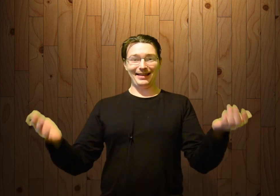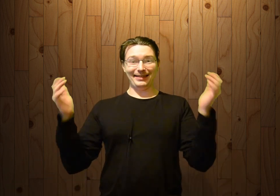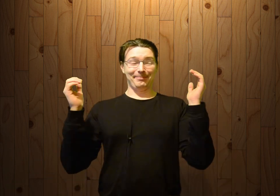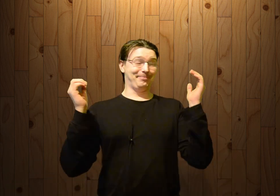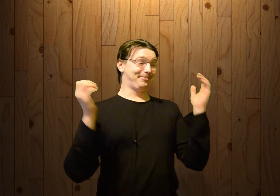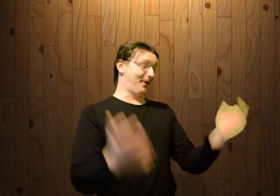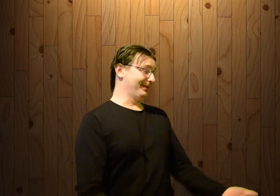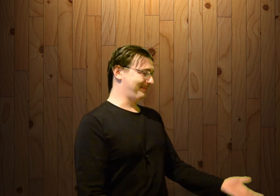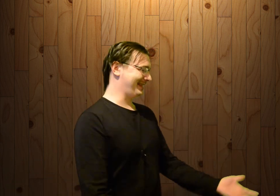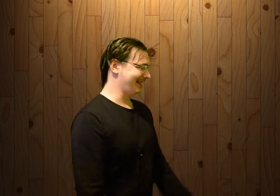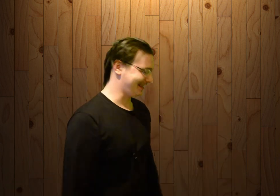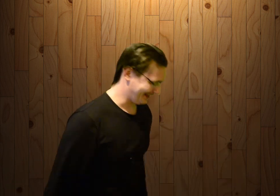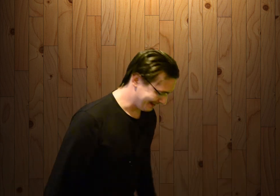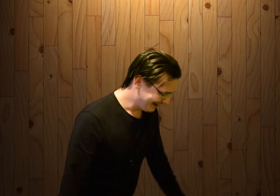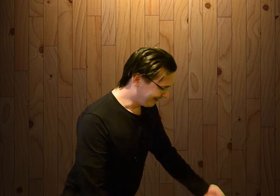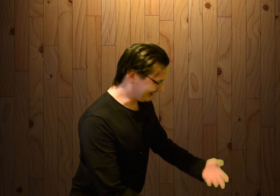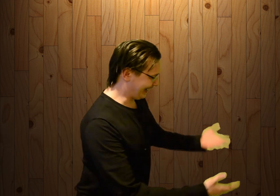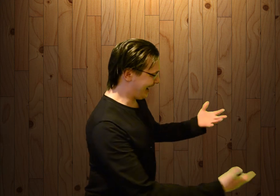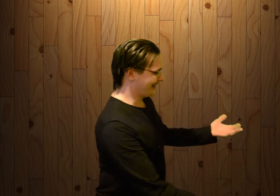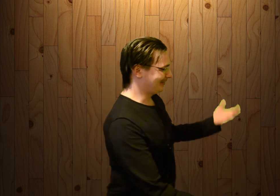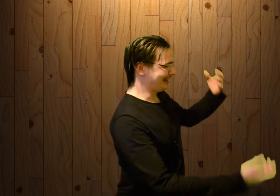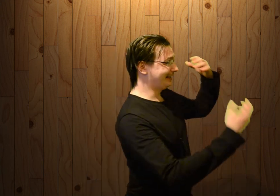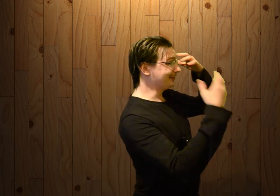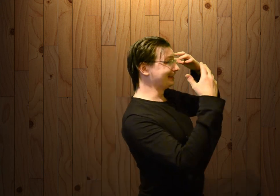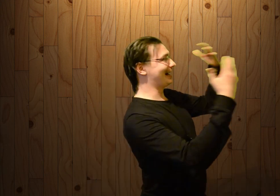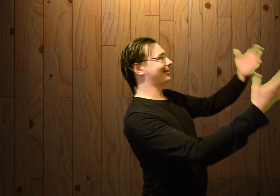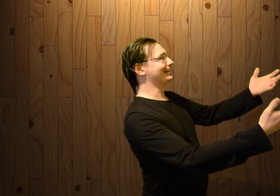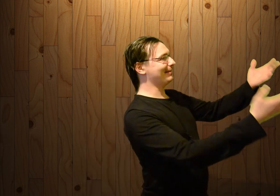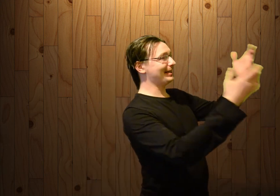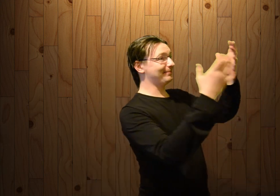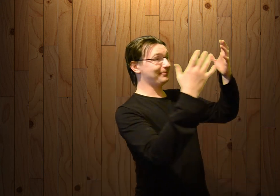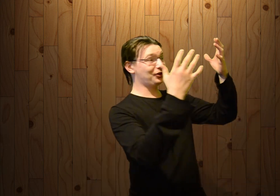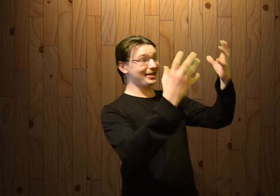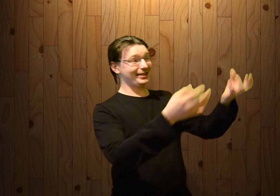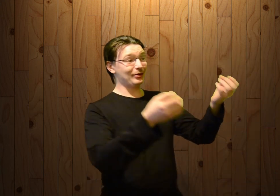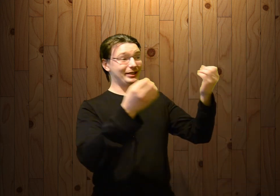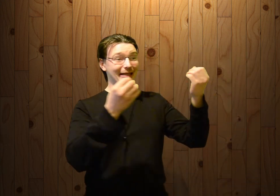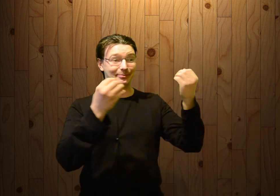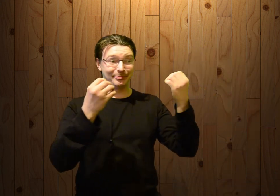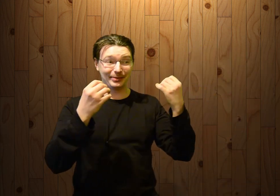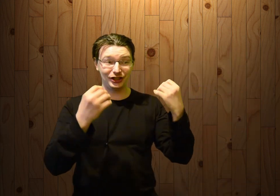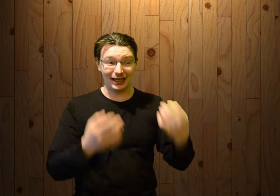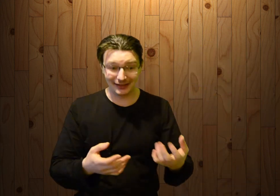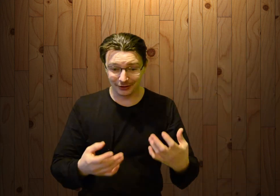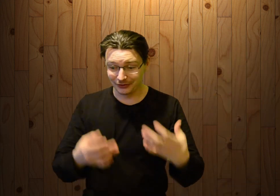Это полный пиздец. Вот реально, блядь. Да ну нахуй. Я, блядь, честно, я вот когда прочитал данную